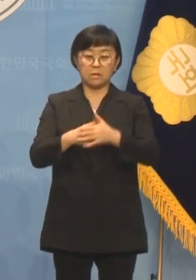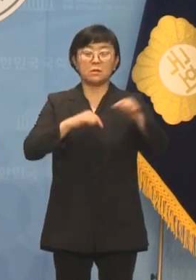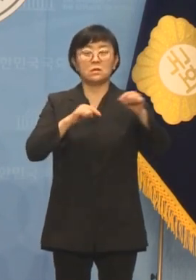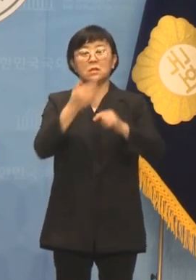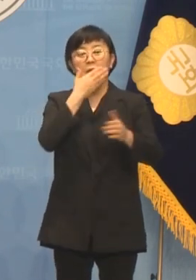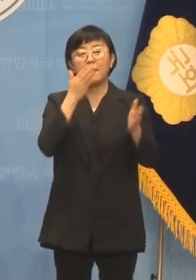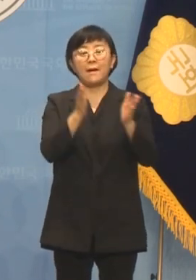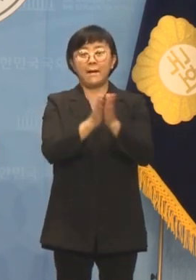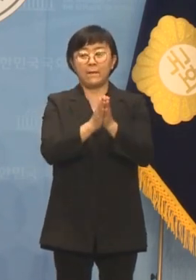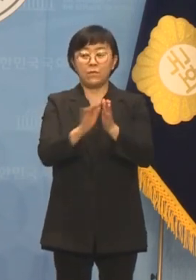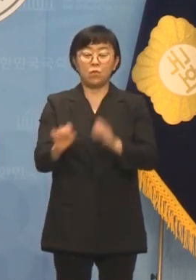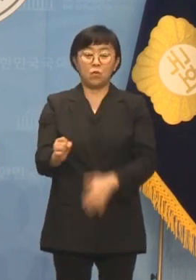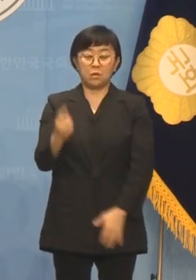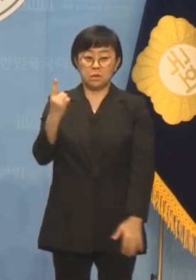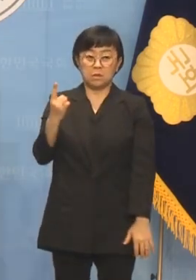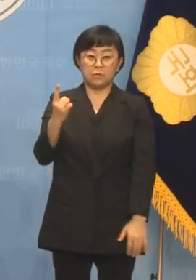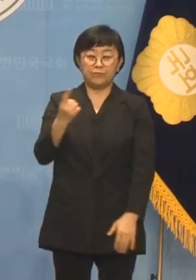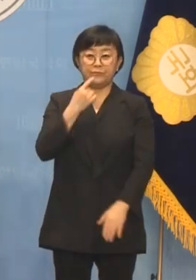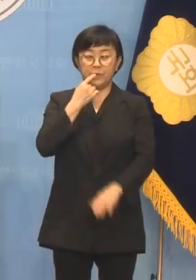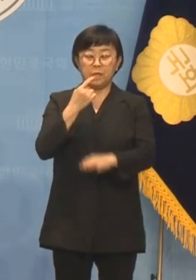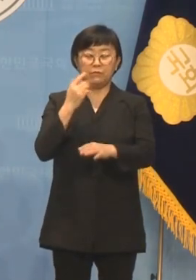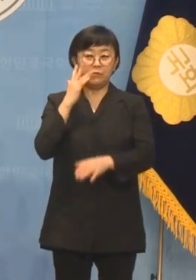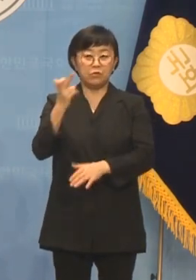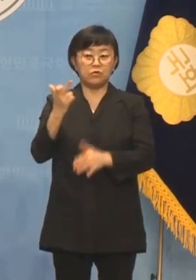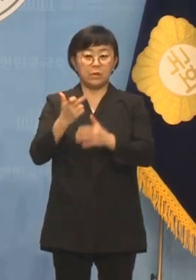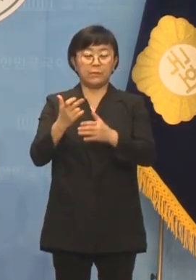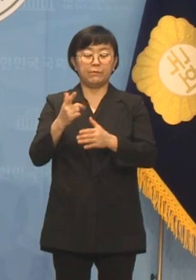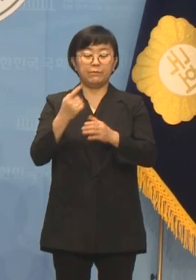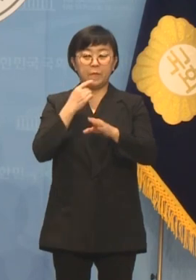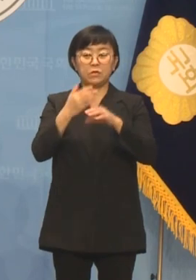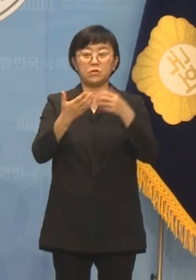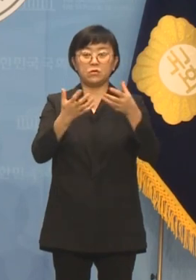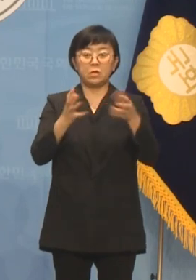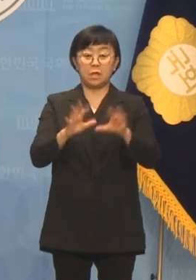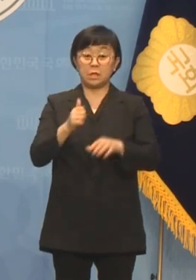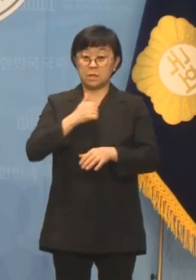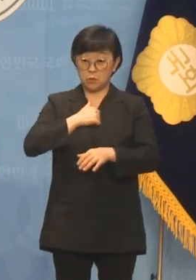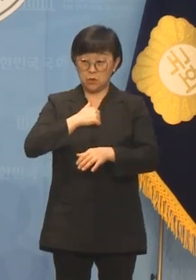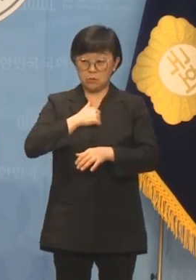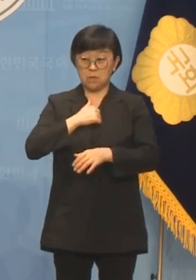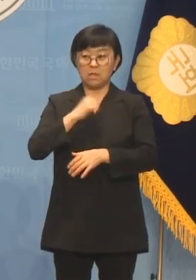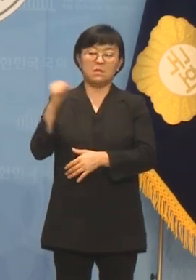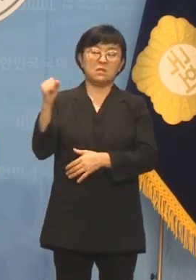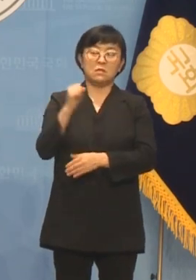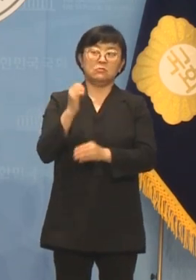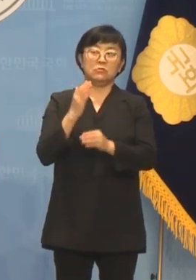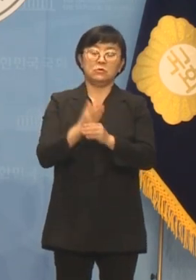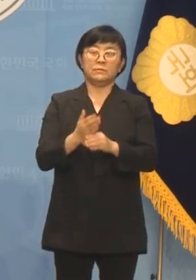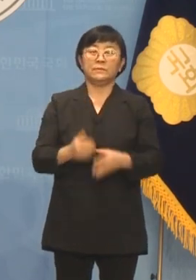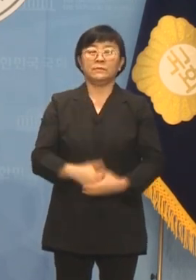폭고로 울산 민주당의 자존심이 속도리째 지금 짓밟고 있습니다.